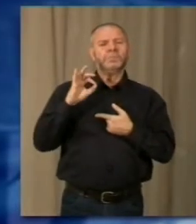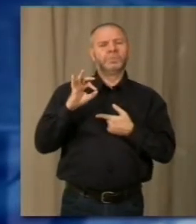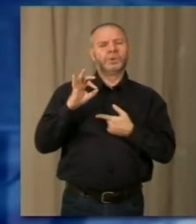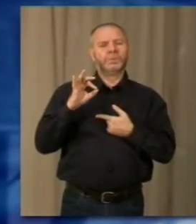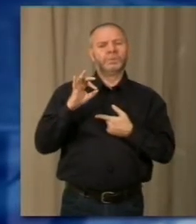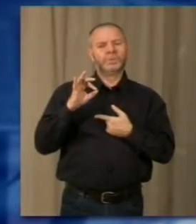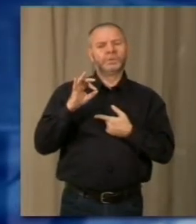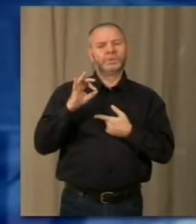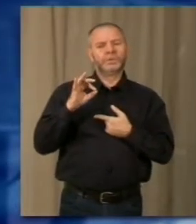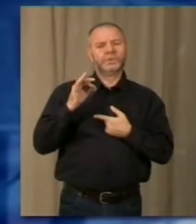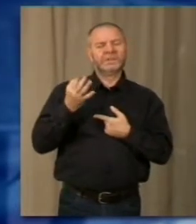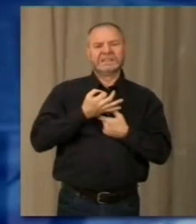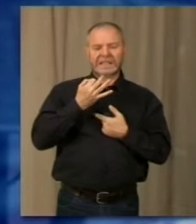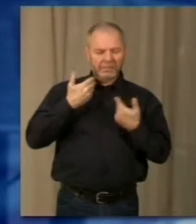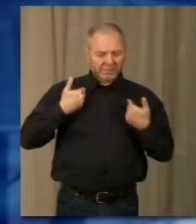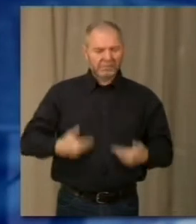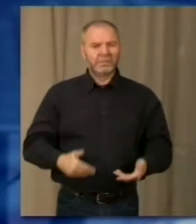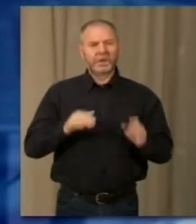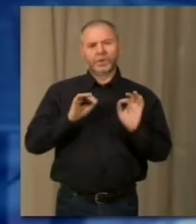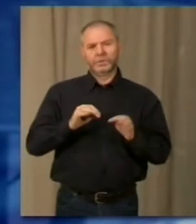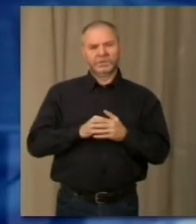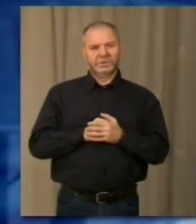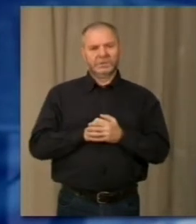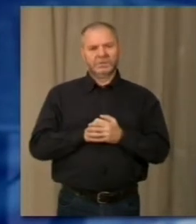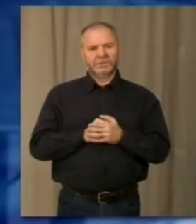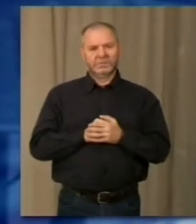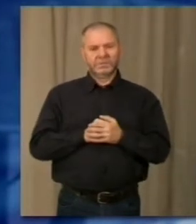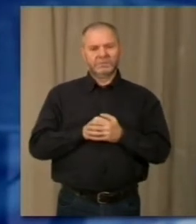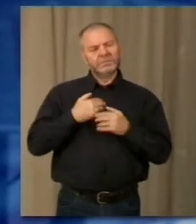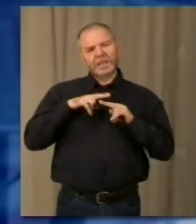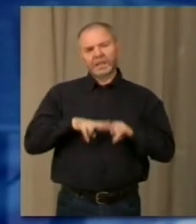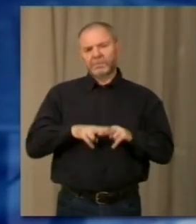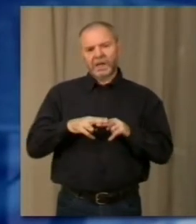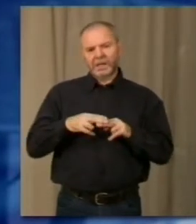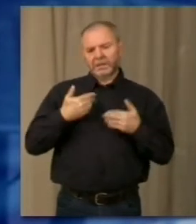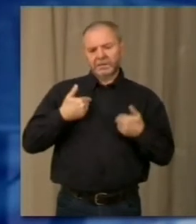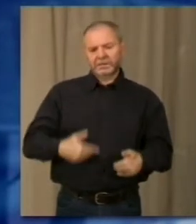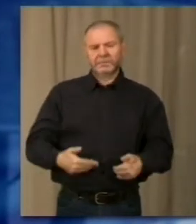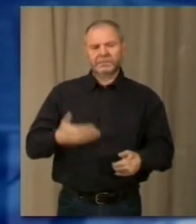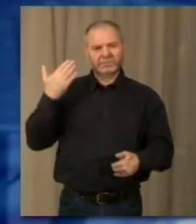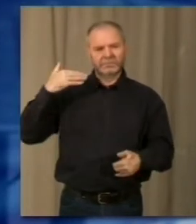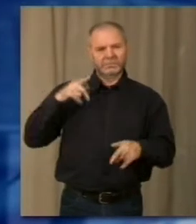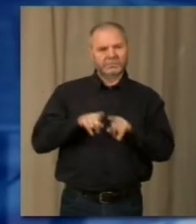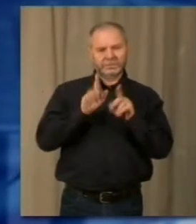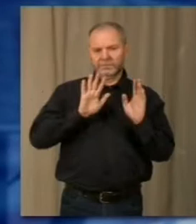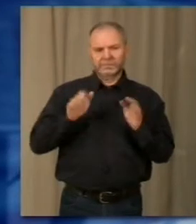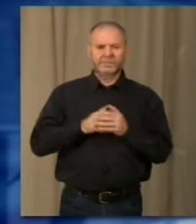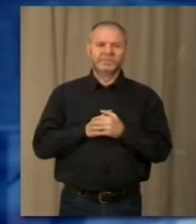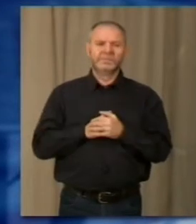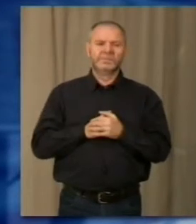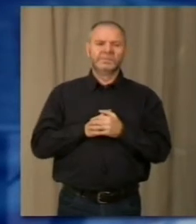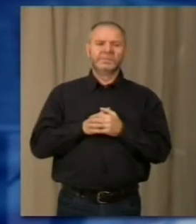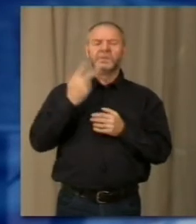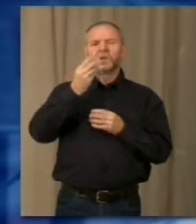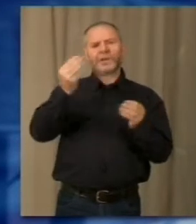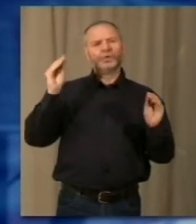quella di essere sempre se stessi e di rimanere quello che in passato eri. È stato bello anche vedere l